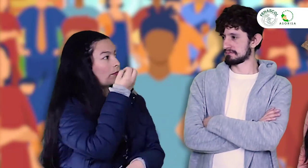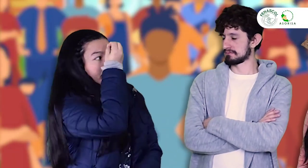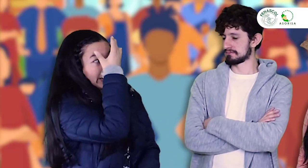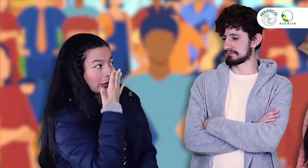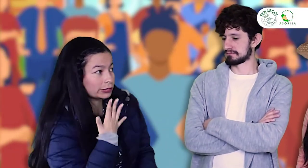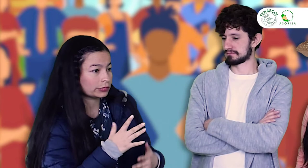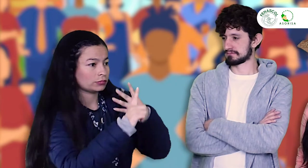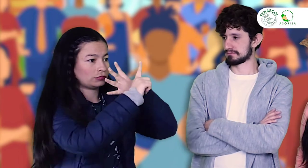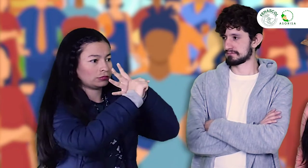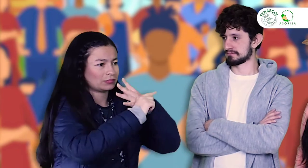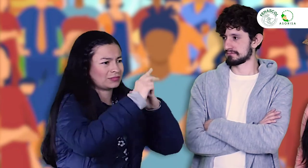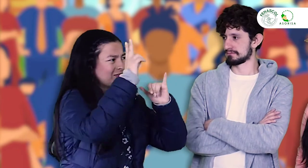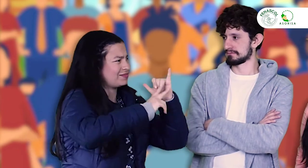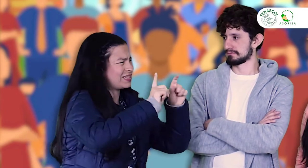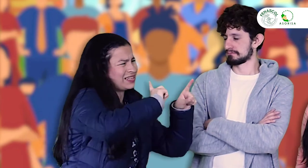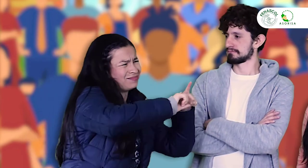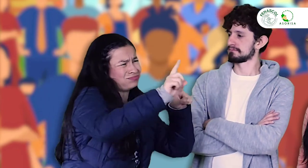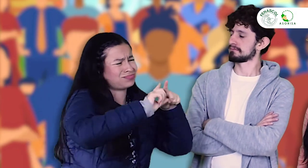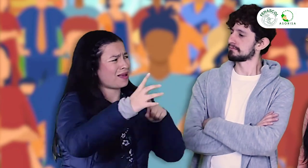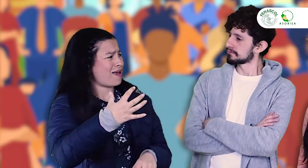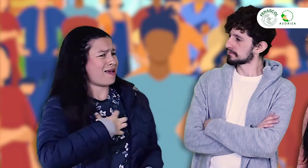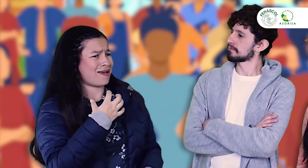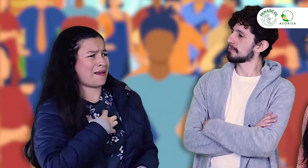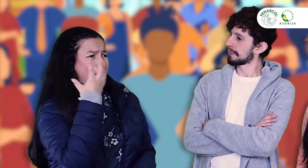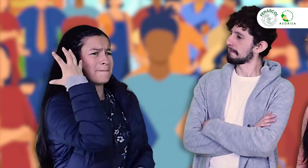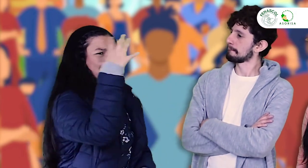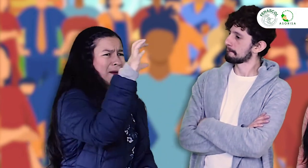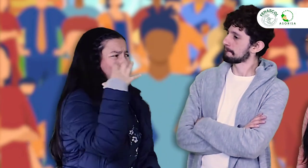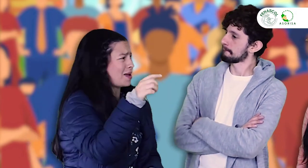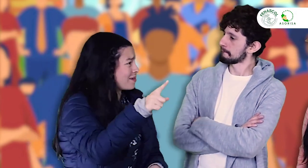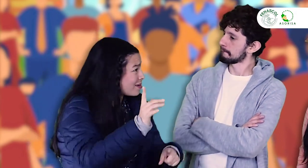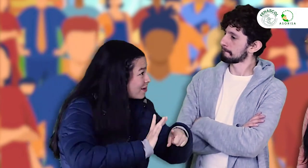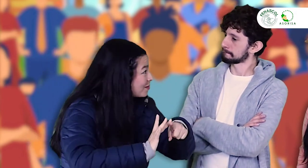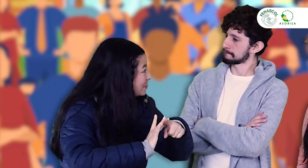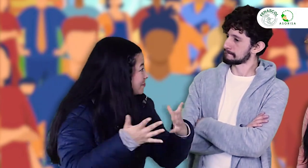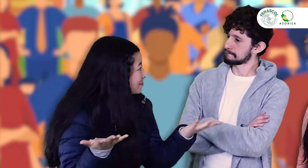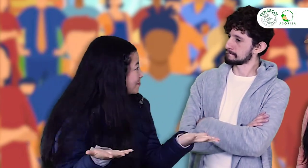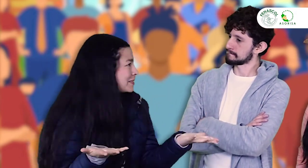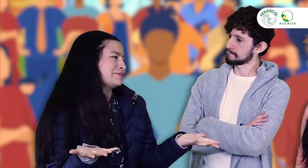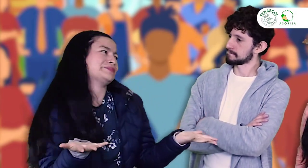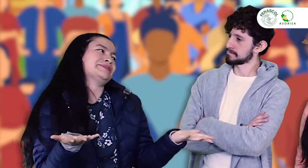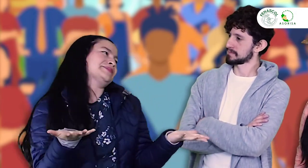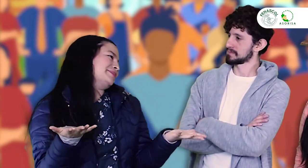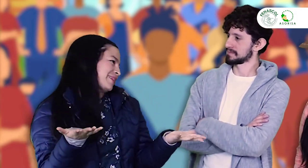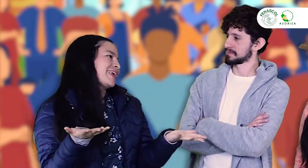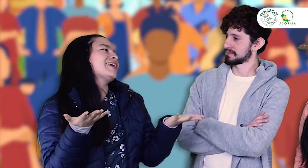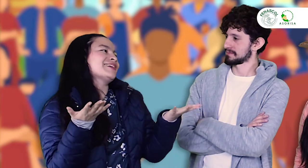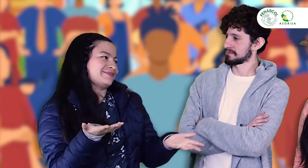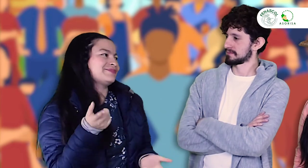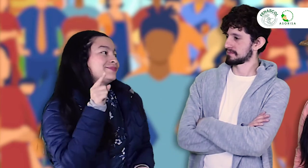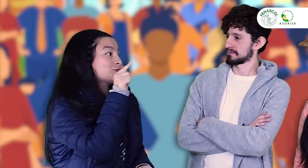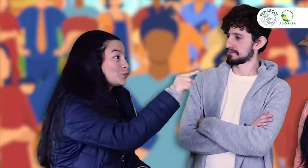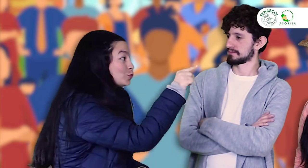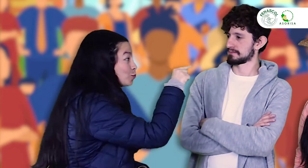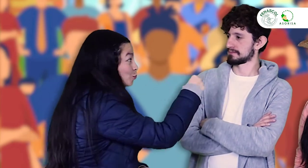en redes sociales un sinnúmero de quejas de todo tipo que no tienen mucho efecto. Así que tú, tú, tú, yo,